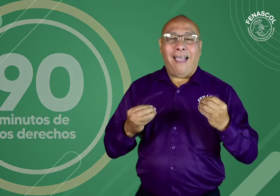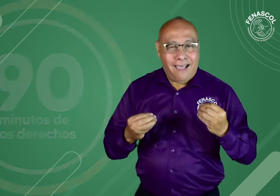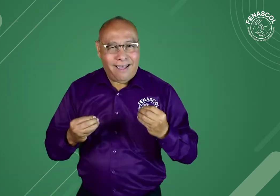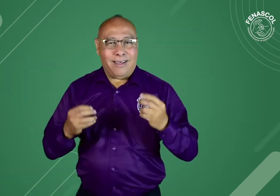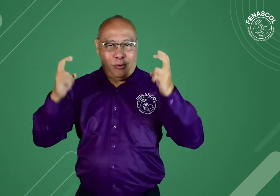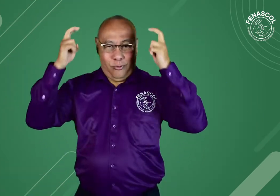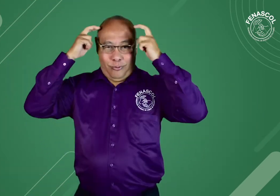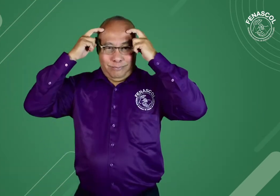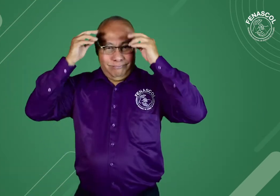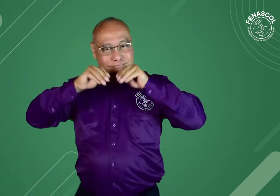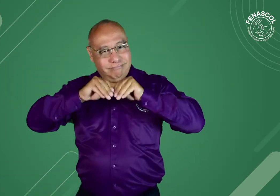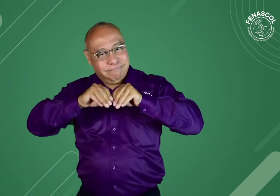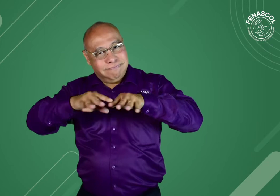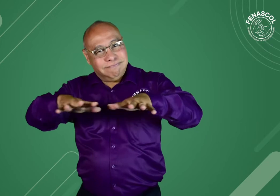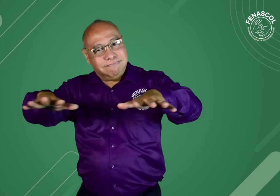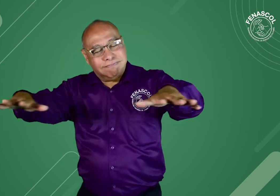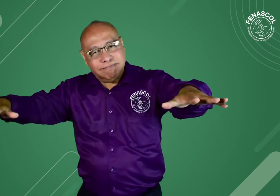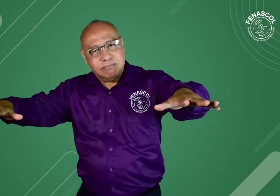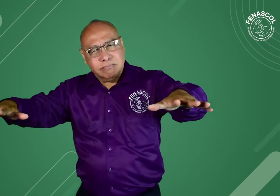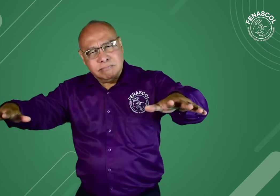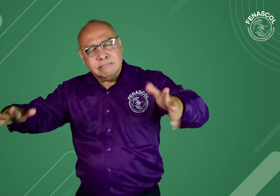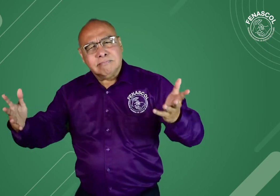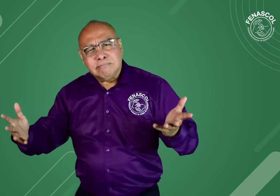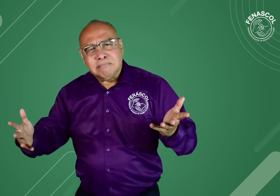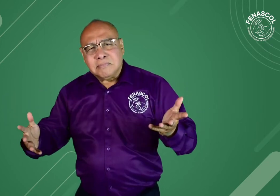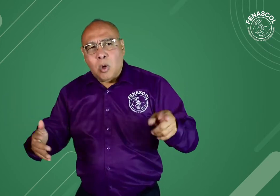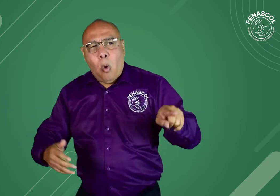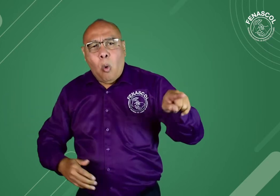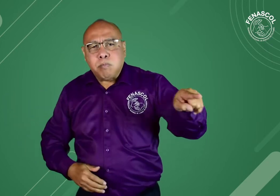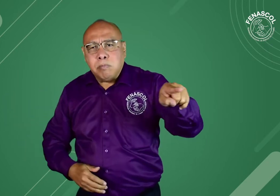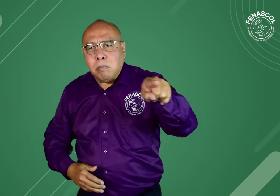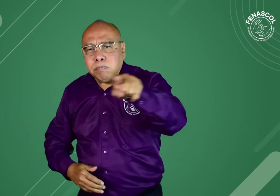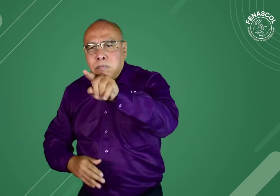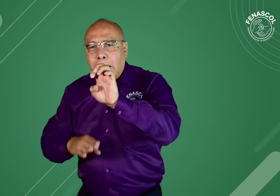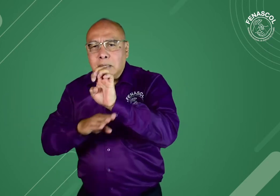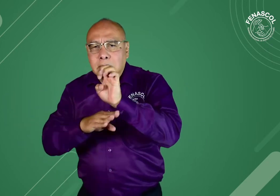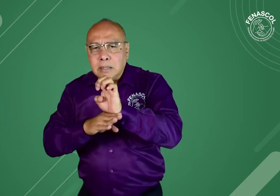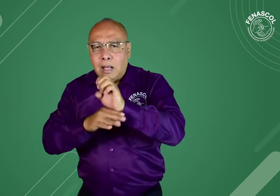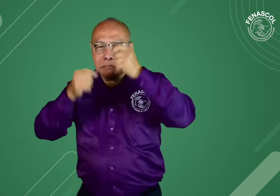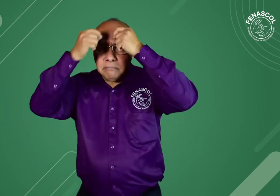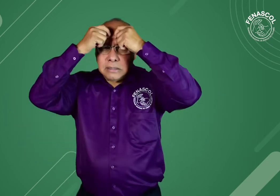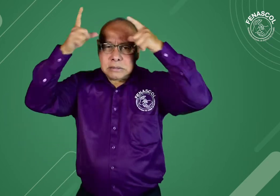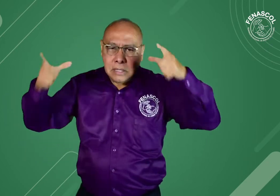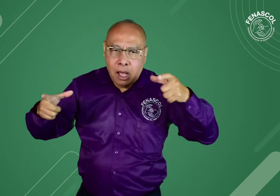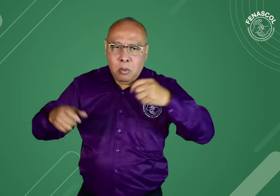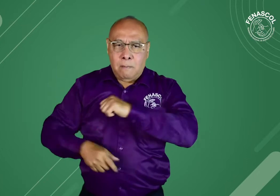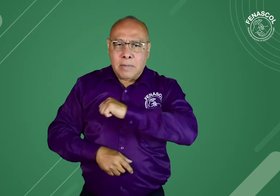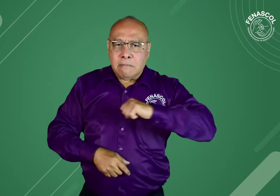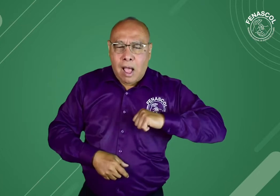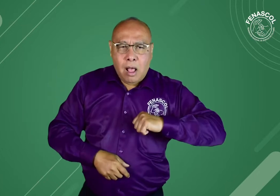El objetivo de este producto es lograr la transferencia de conocimiento acerca de entidades del sector